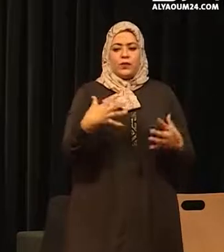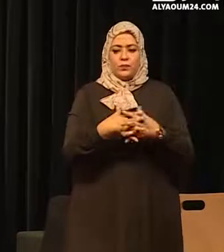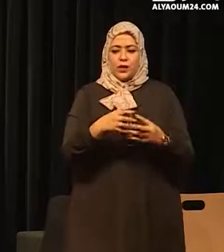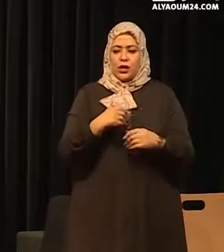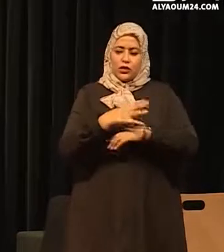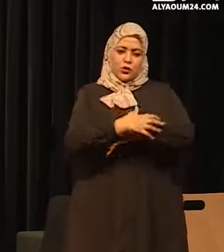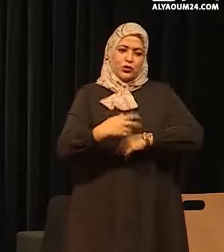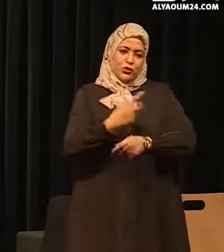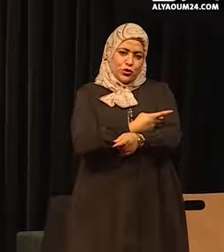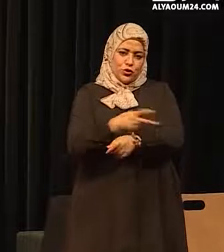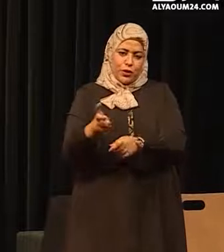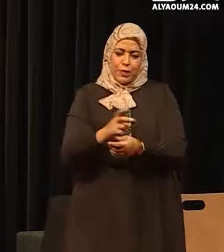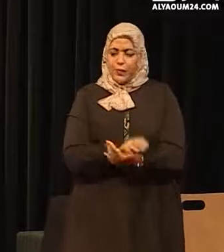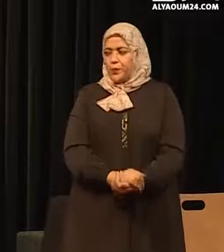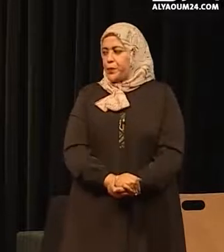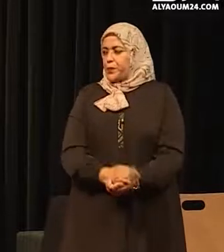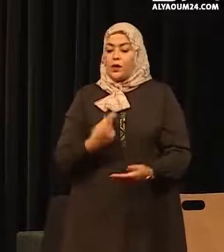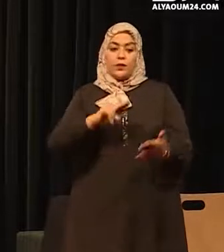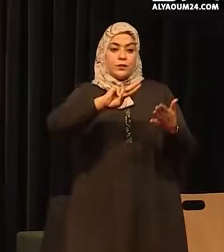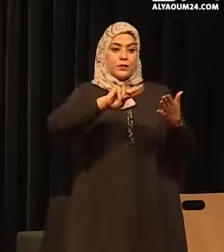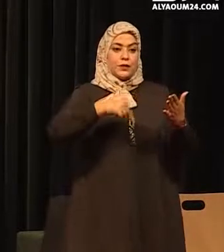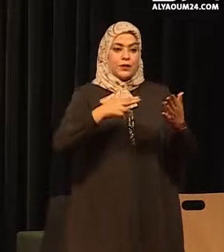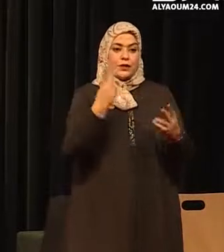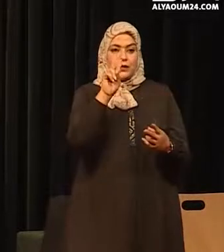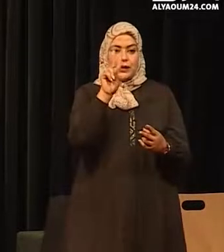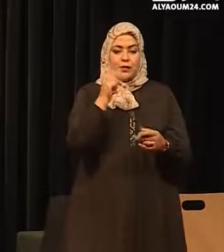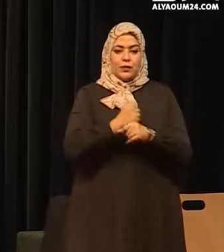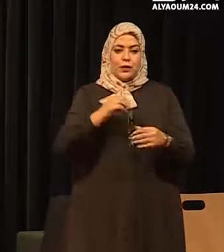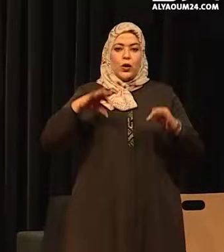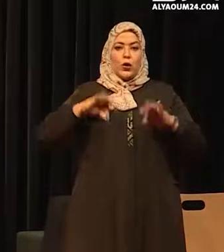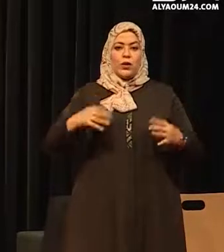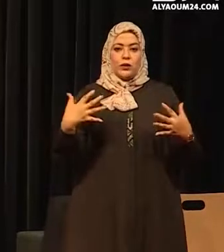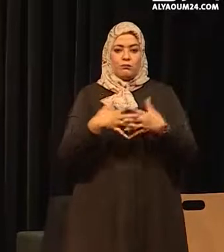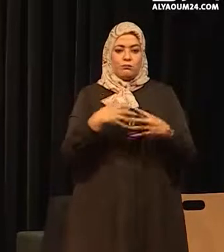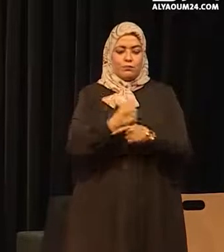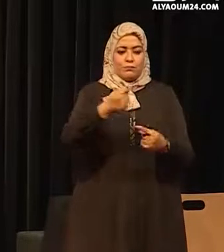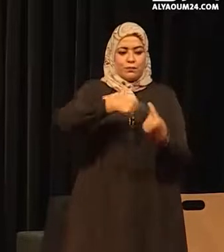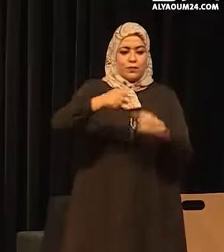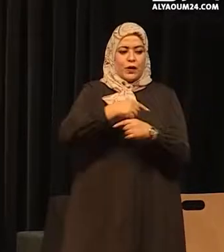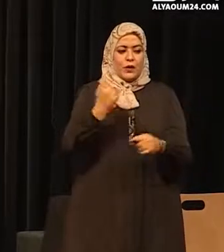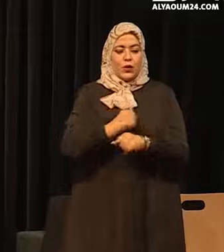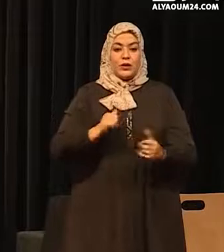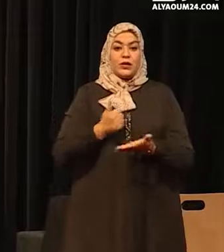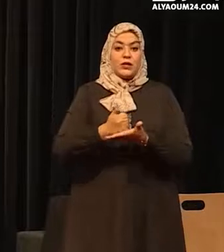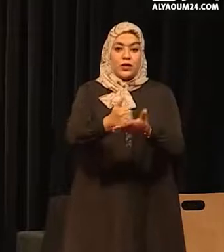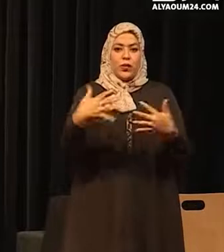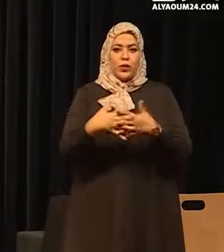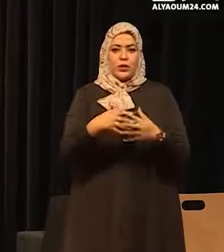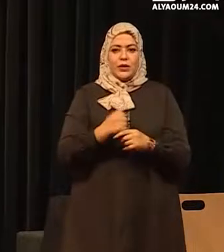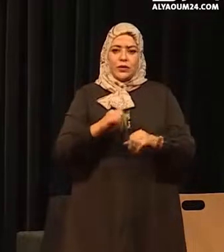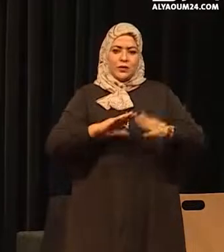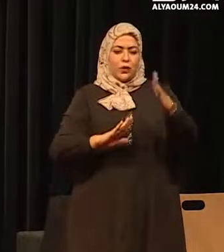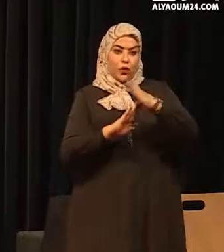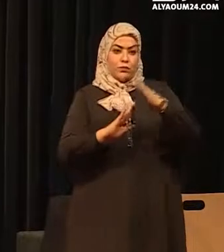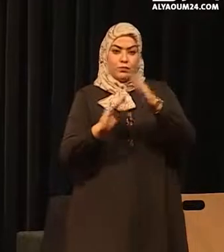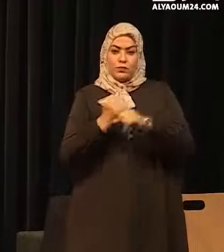جريمة فتوقيحات الاتفاقية الثانية بين المزارة والرجل الوطني يشكل لابنة مهمة لتعزيز تعاون في المواجهة التحديات